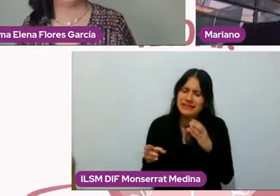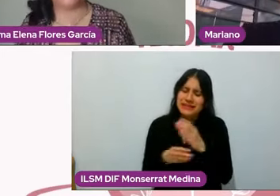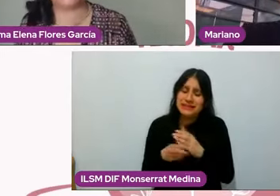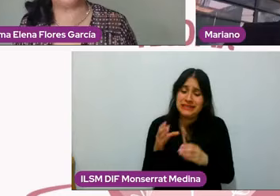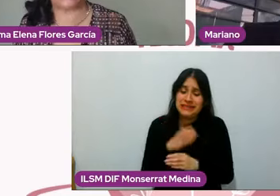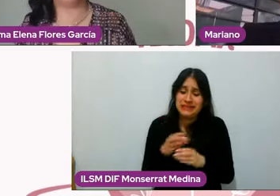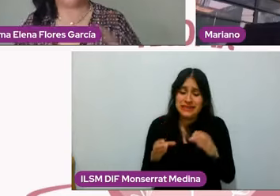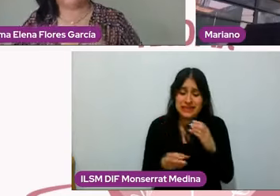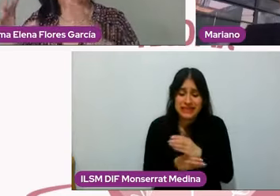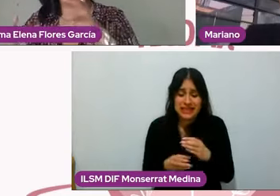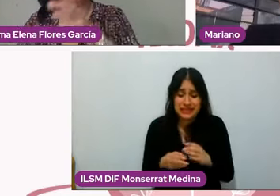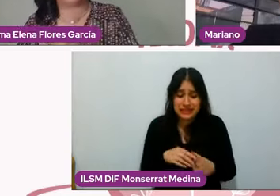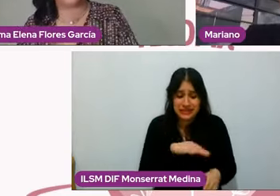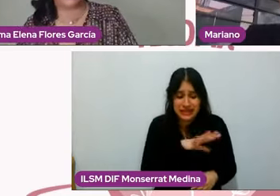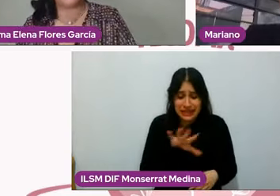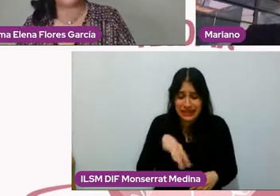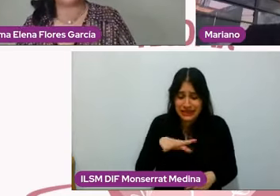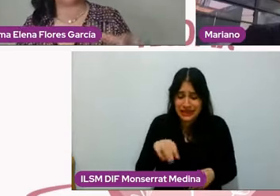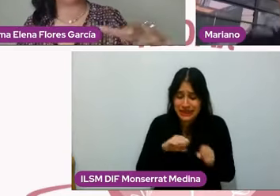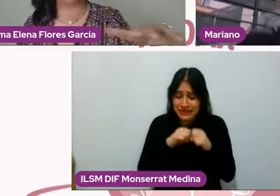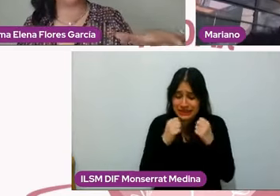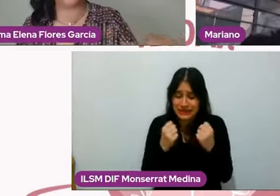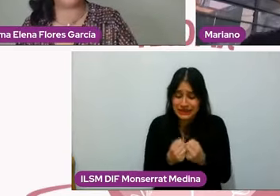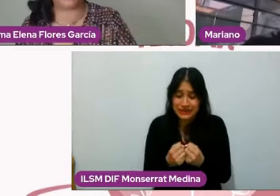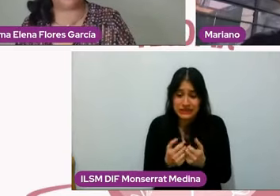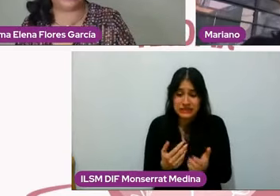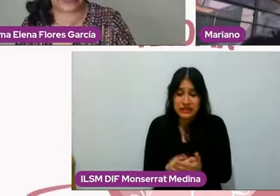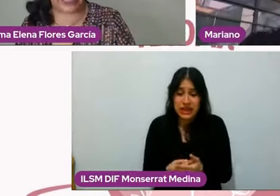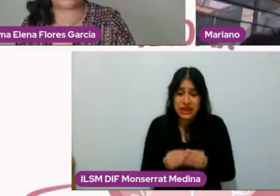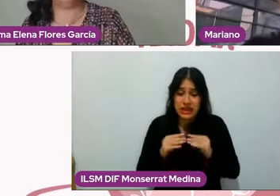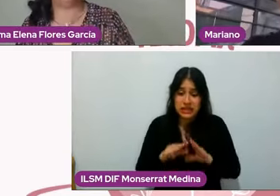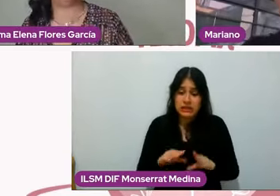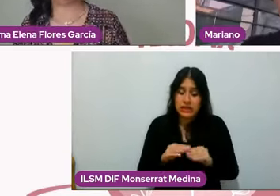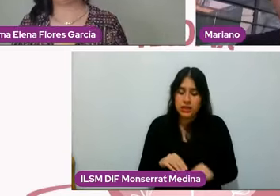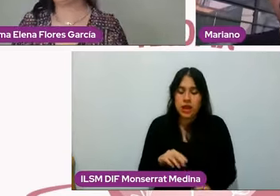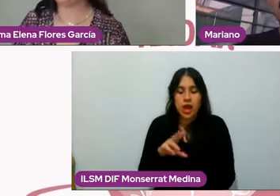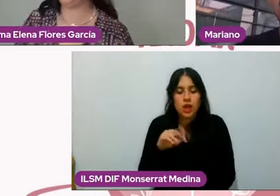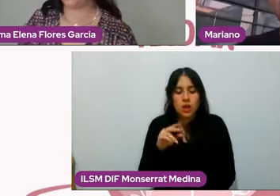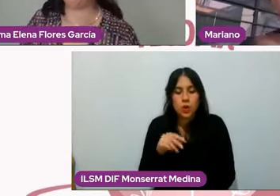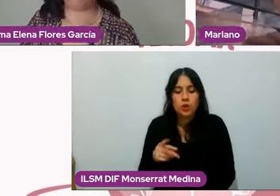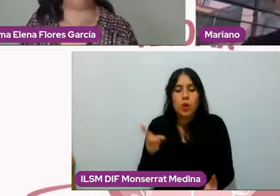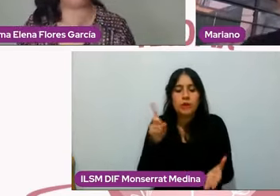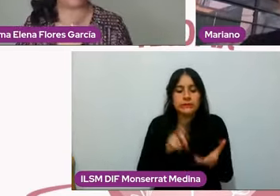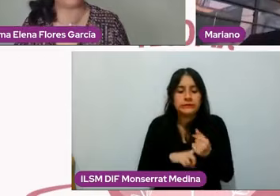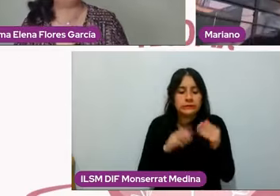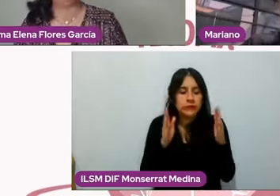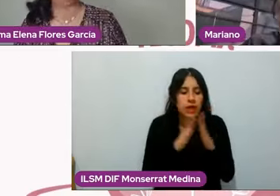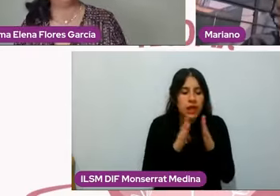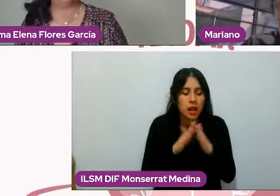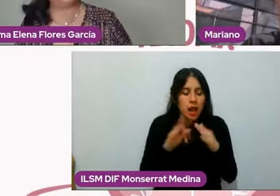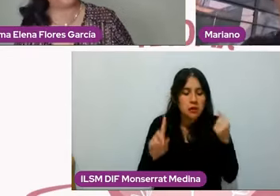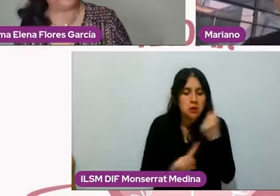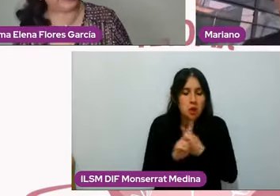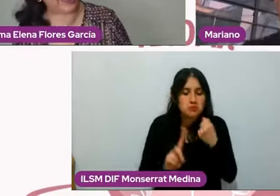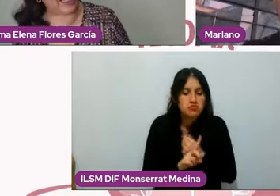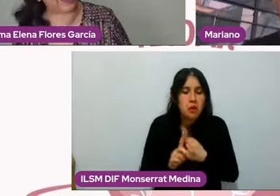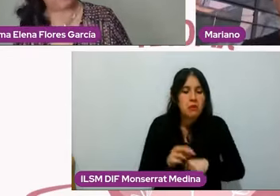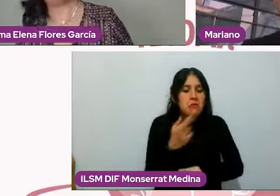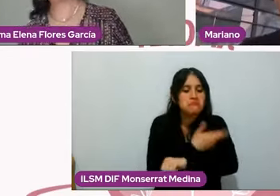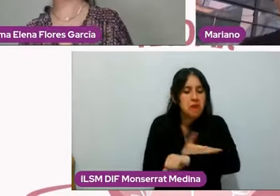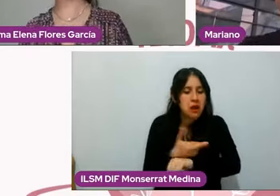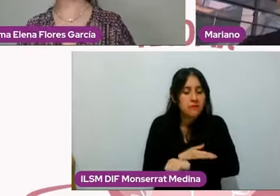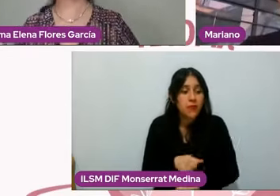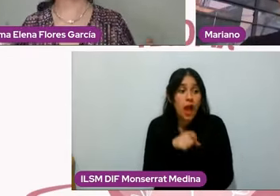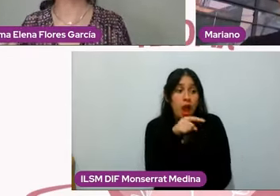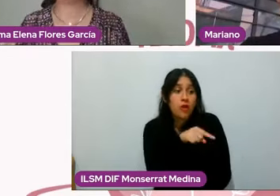donde nos han enseñado a la inversa la ropa sucia se lava en casa mete todo debajo de la alfombra ¿no? calladita